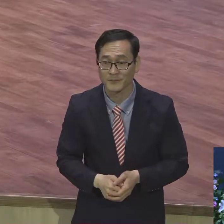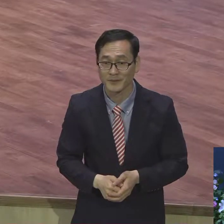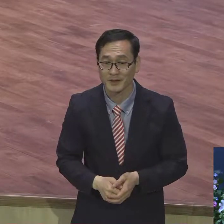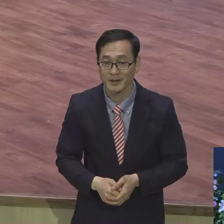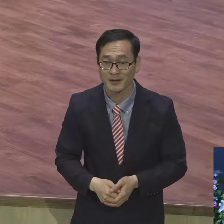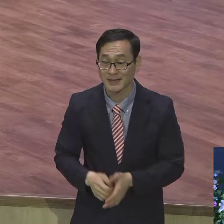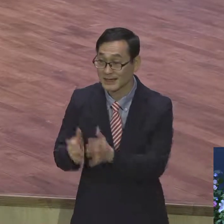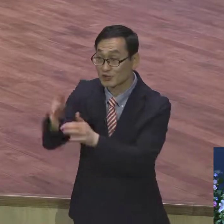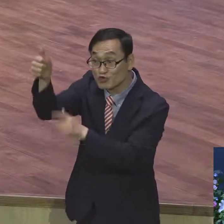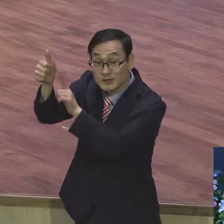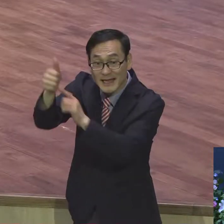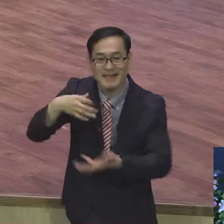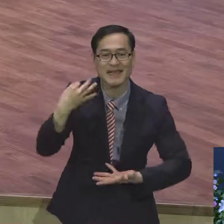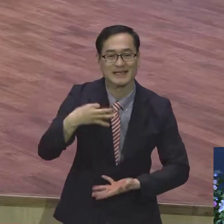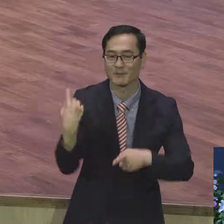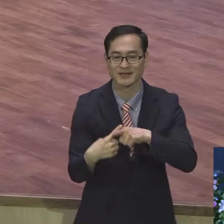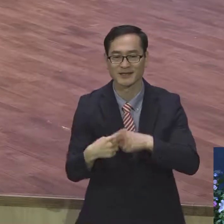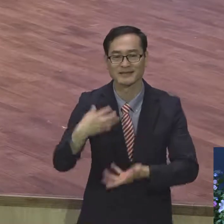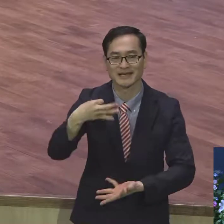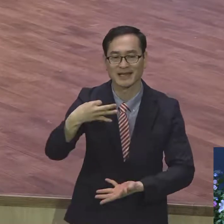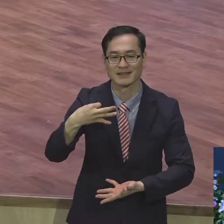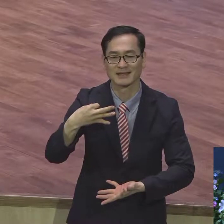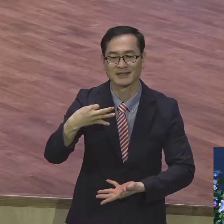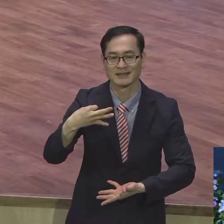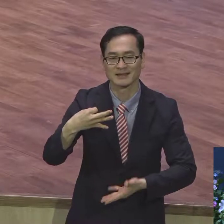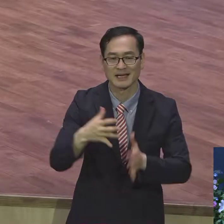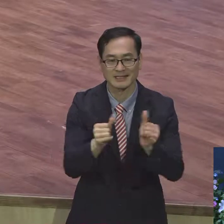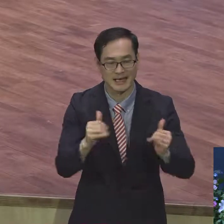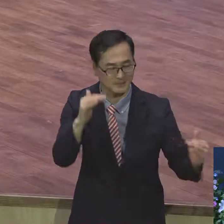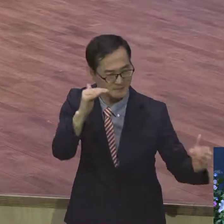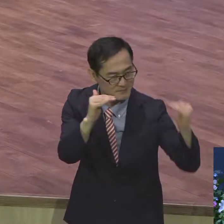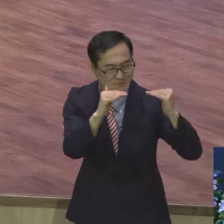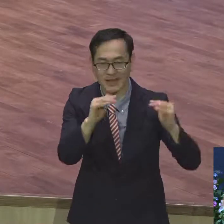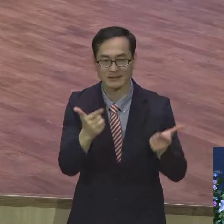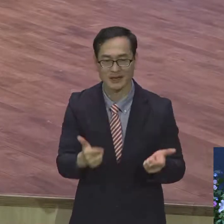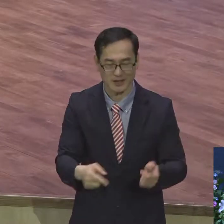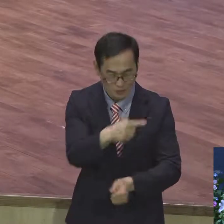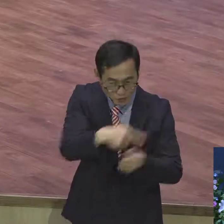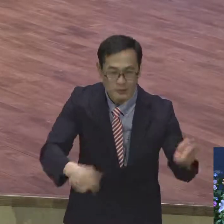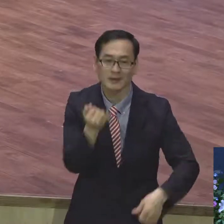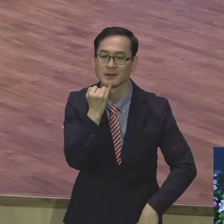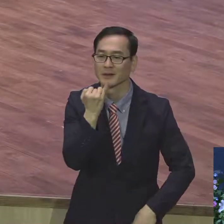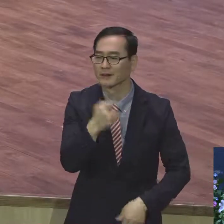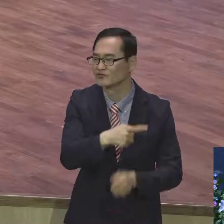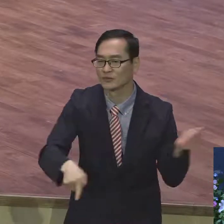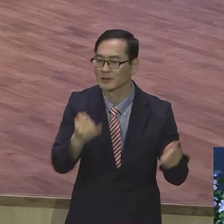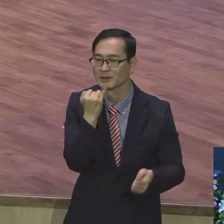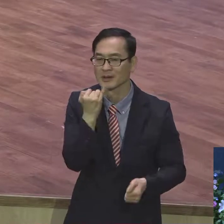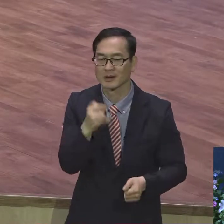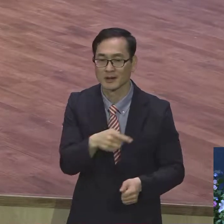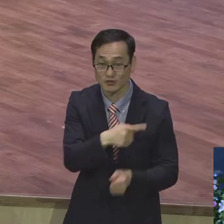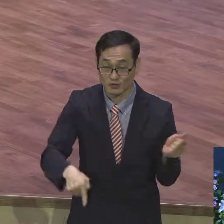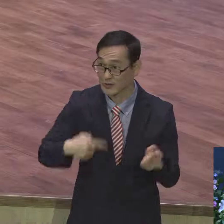부모 주인의 재산이에요. 노예는 죽여도 괜찮고 노예는 아무 상관없고 그냥 짐승과 같아요.